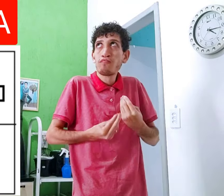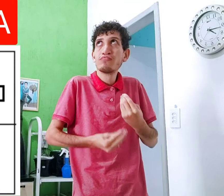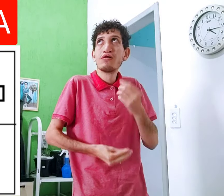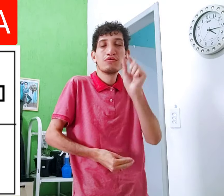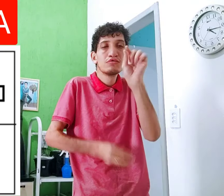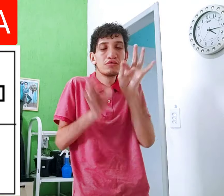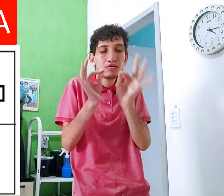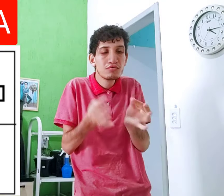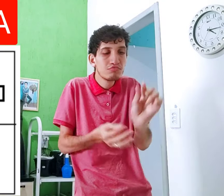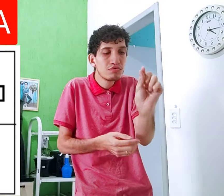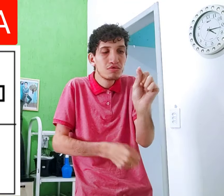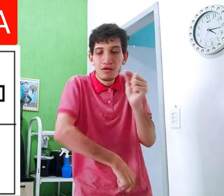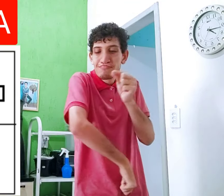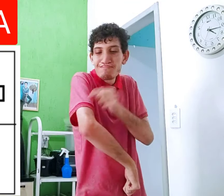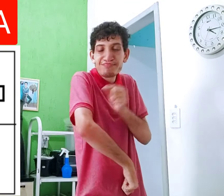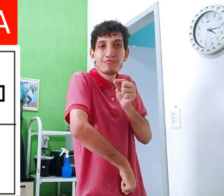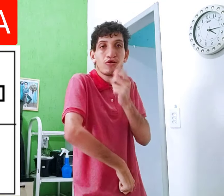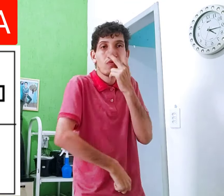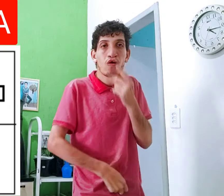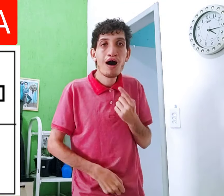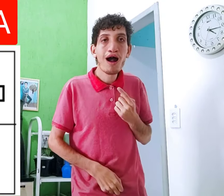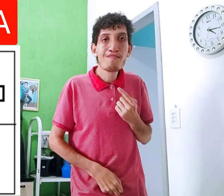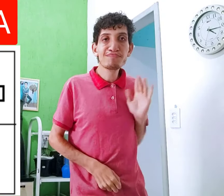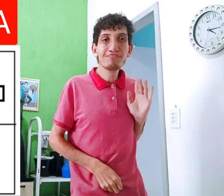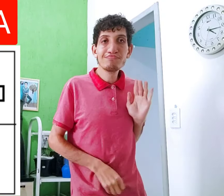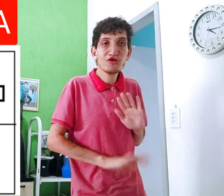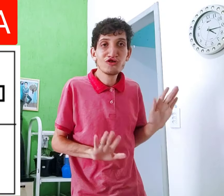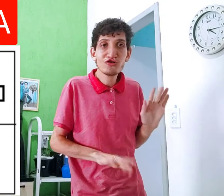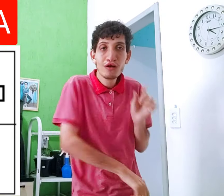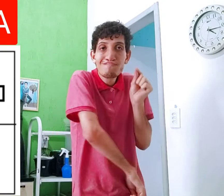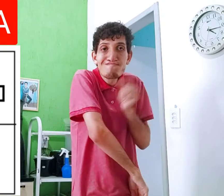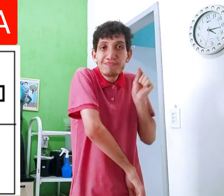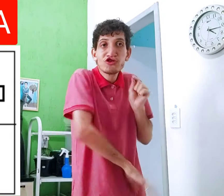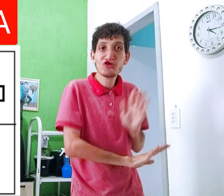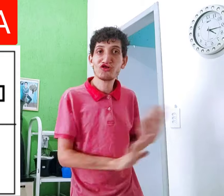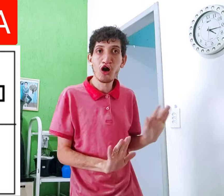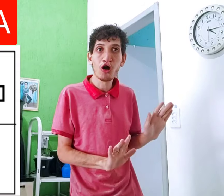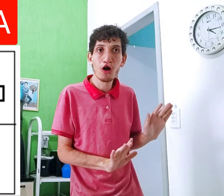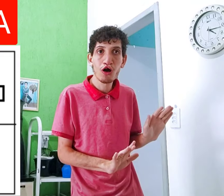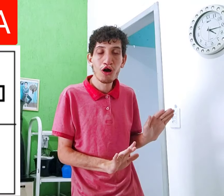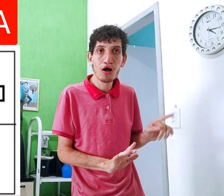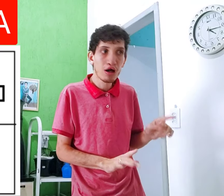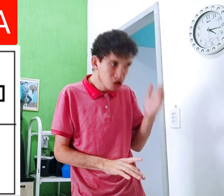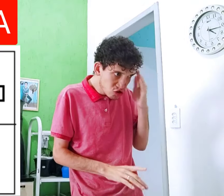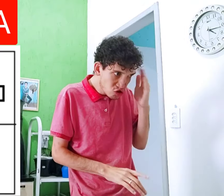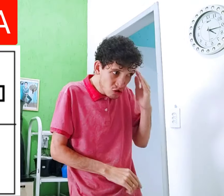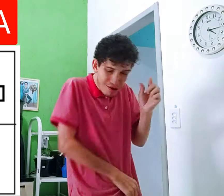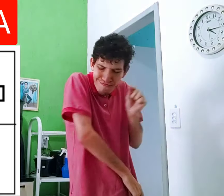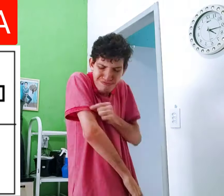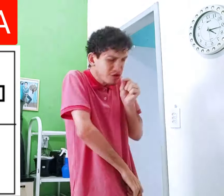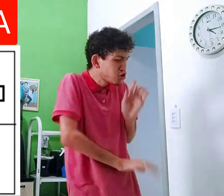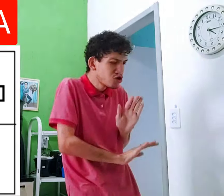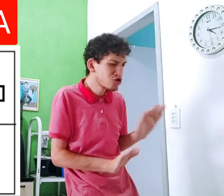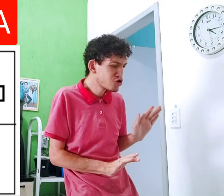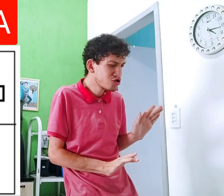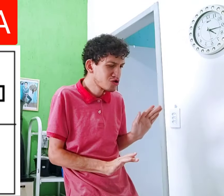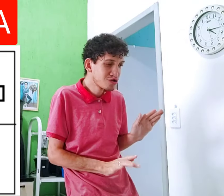que eles confiaram em uma vacina, fizeram o sinal. E parece que é só uma picadinha, entendeu? Aí pensei, é só uma